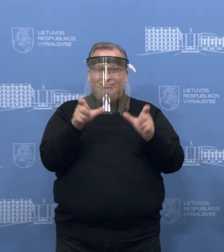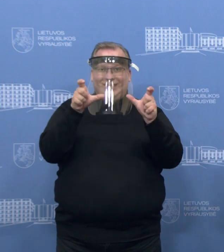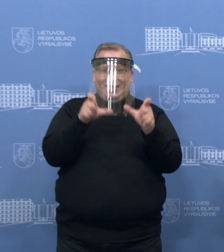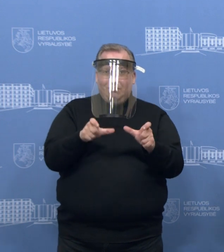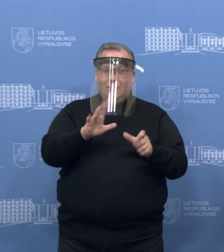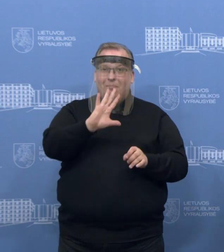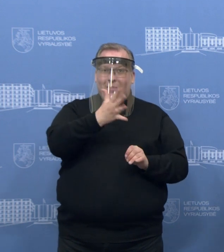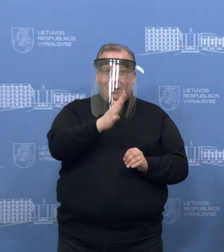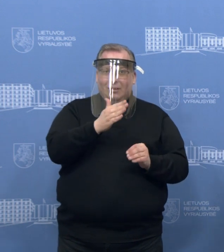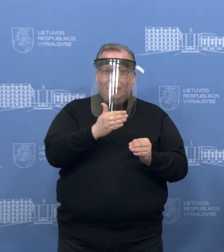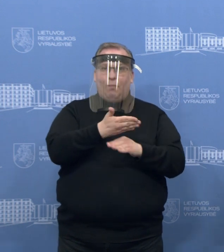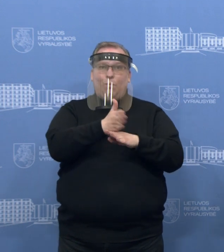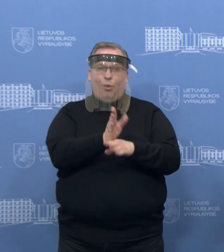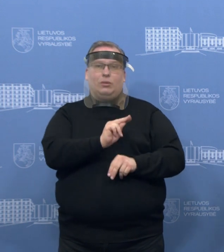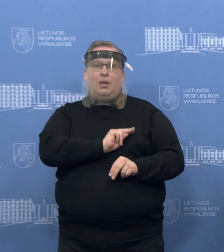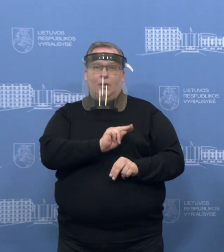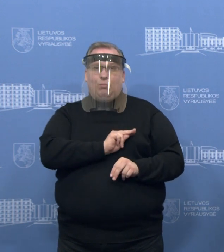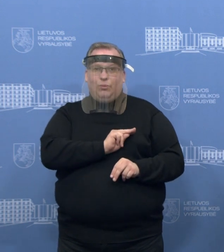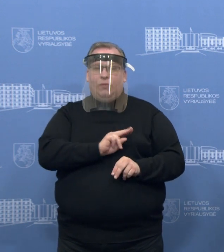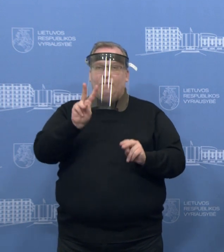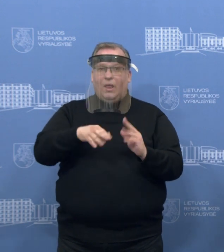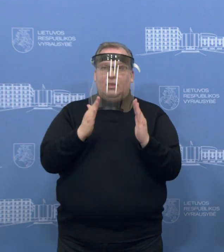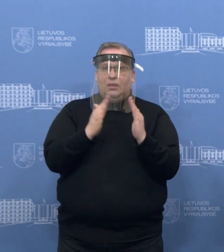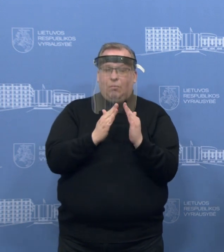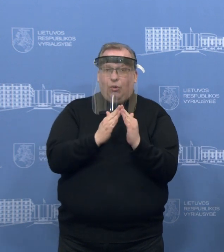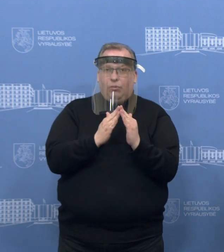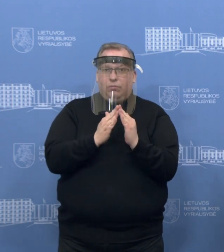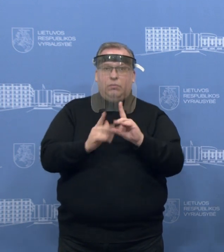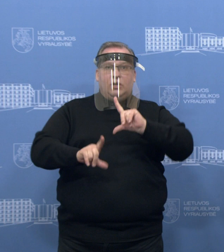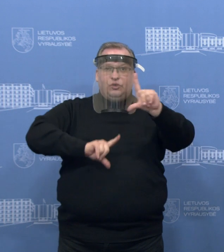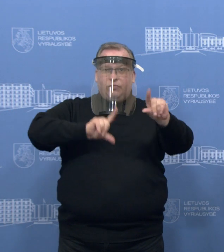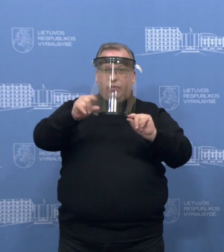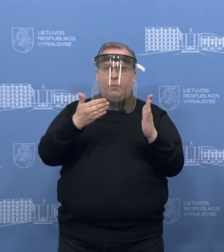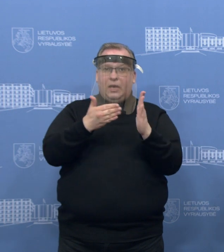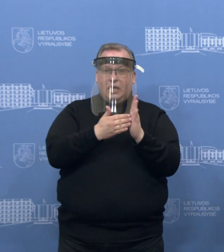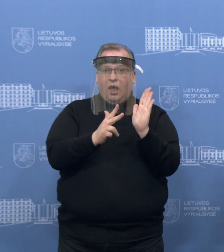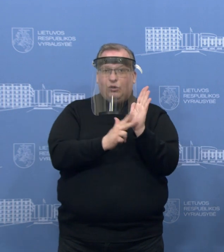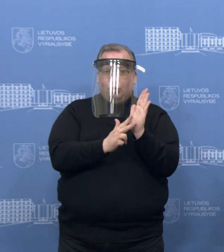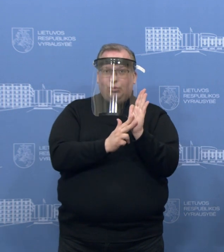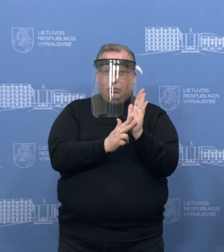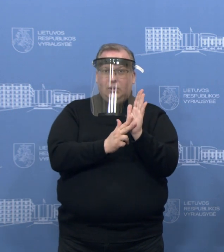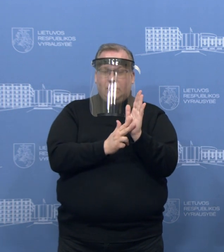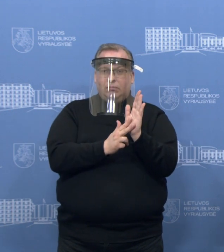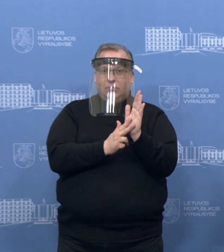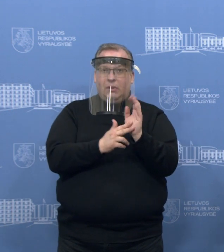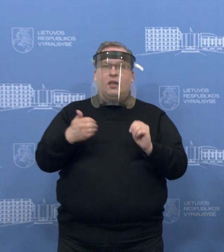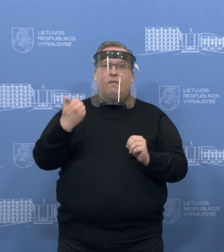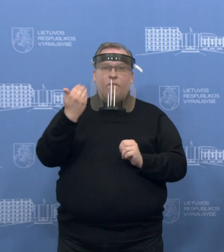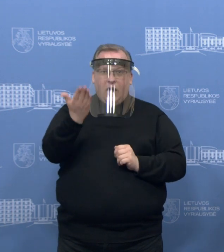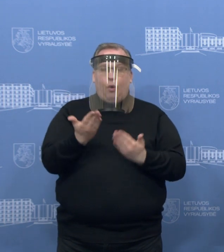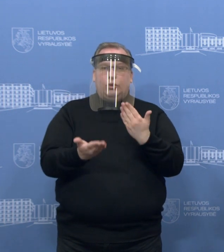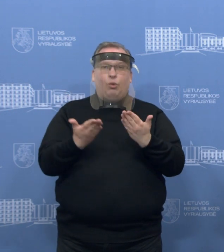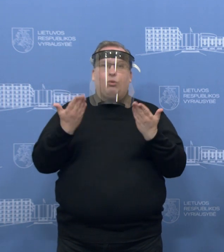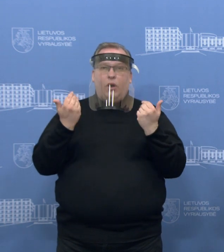penktadienį po darbų namuose, išvykę dar iki 8 valandos, pasiekė tikslą ir paskui matyti, kad